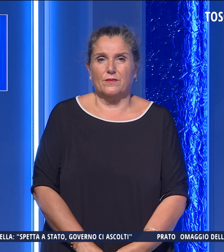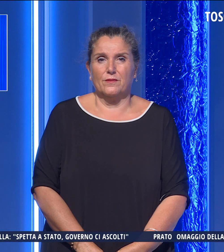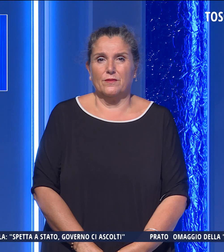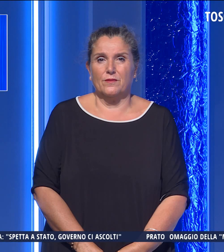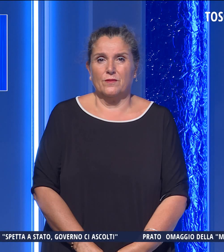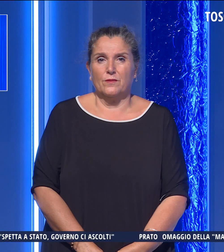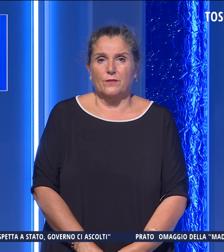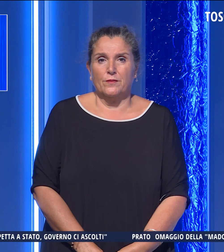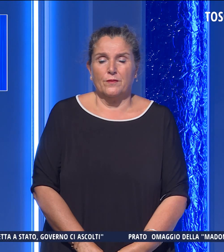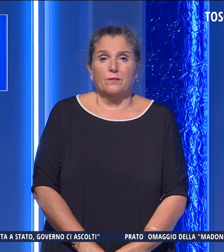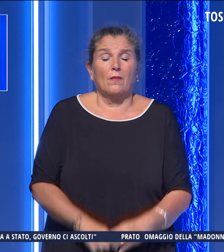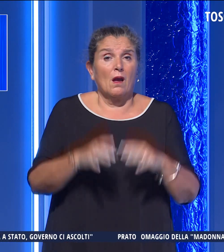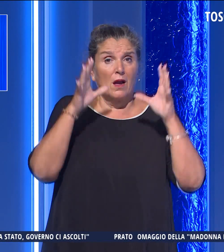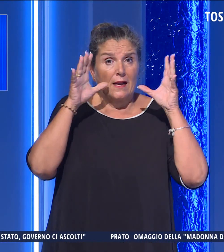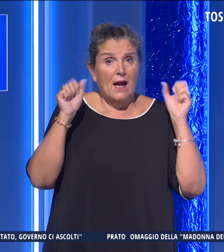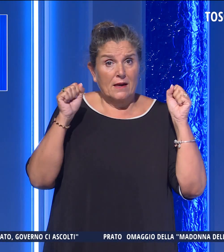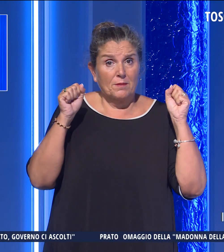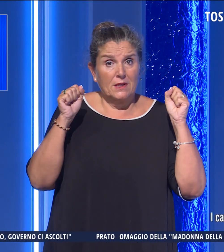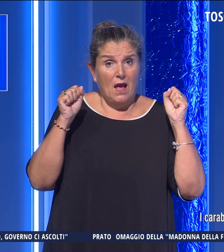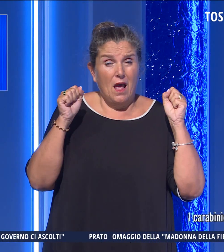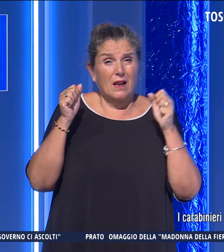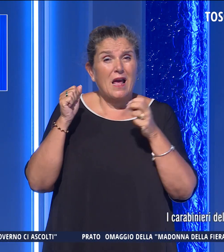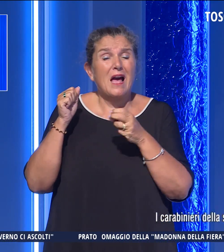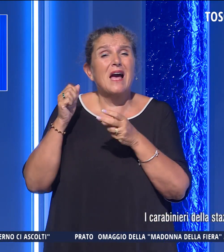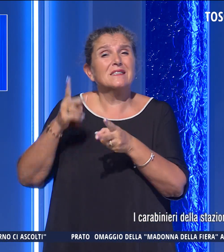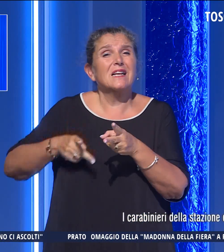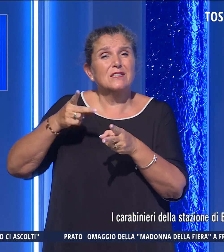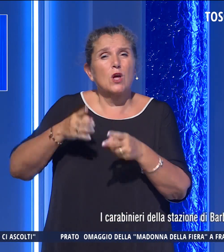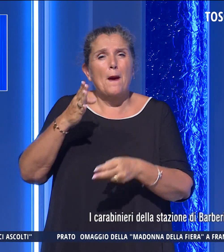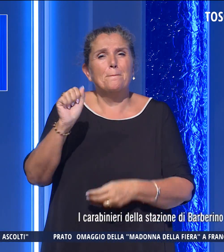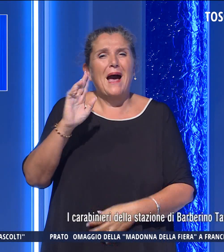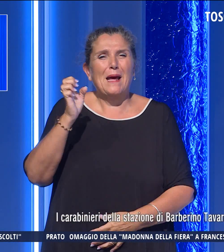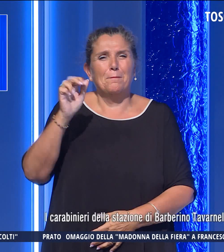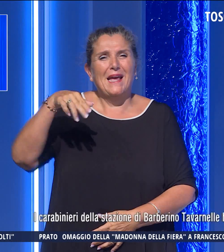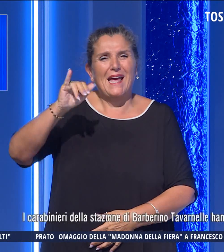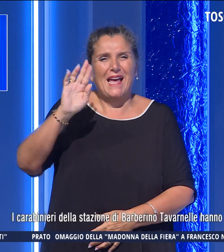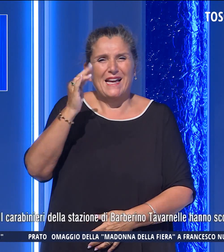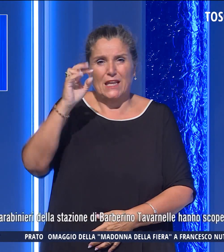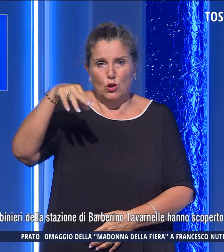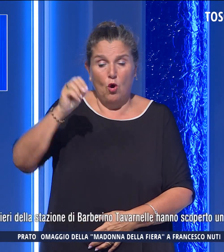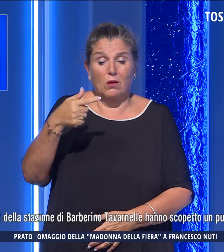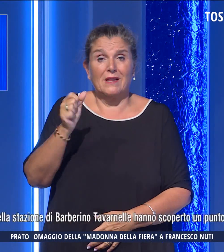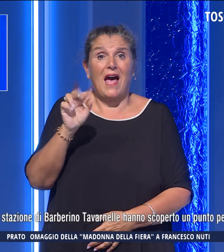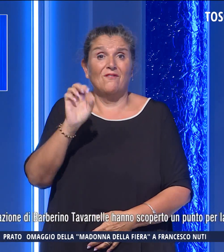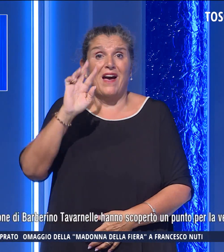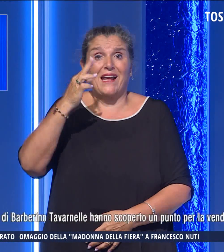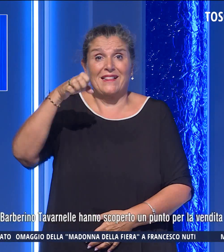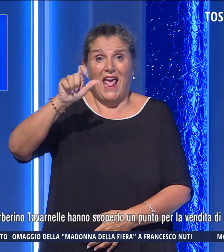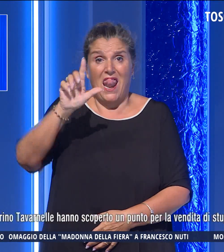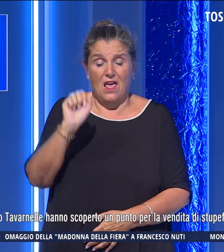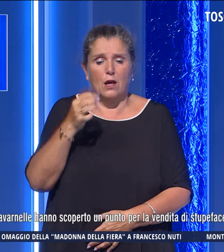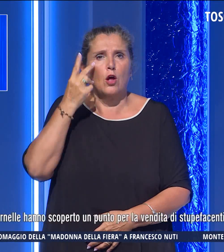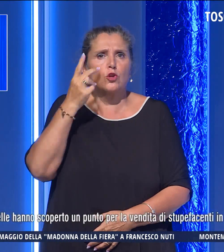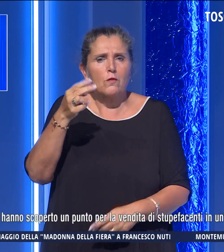I carabinieri della stazione di Barberino Tavarnelle hanno scoperto un